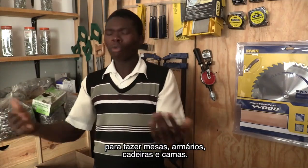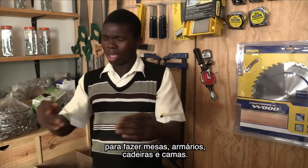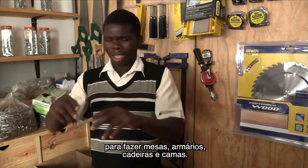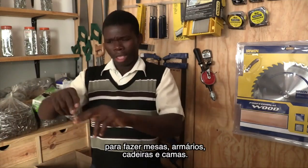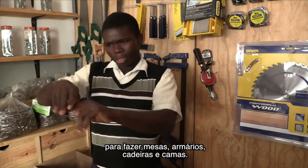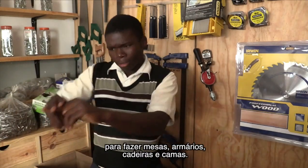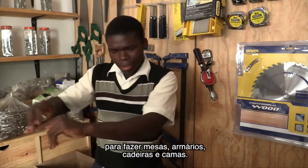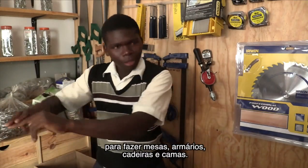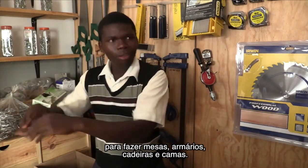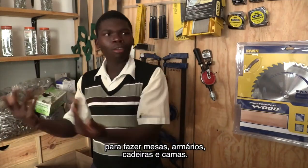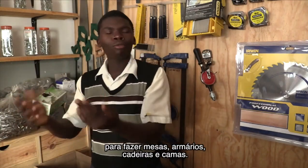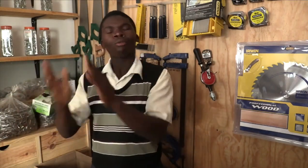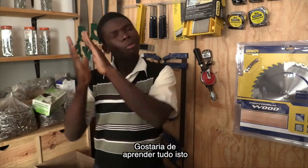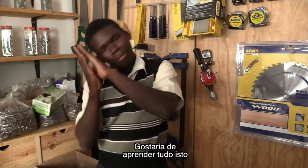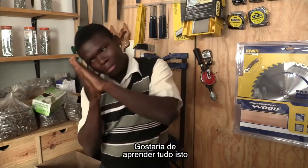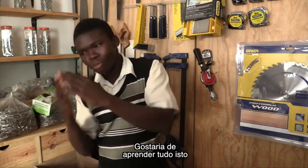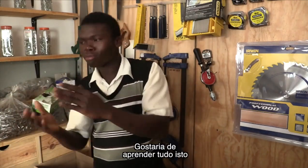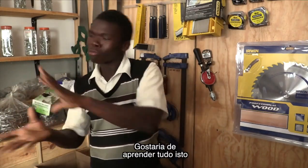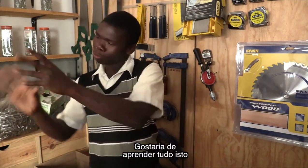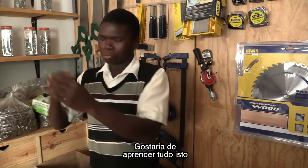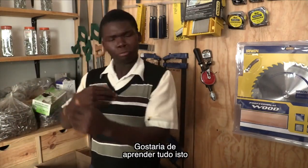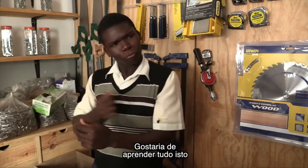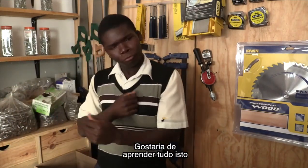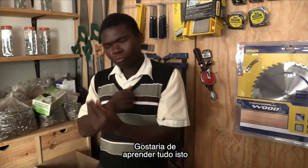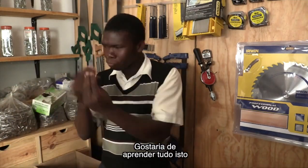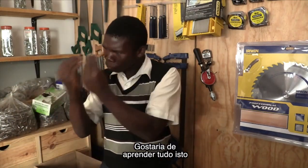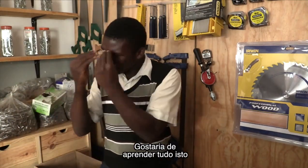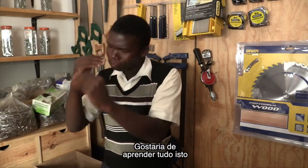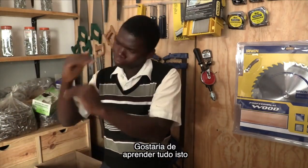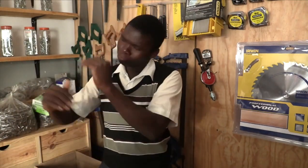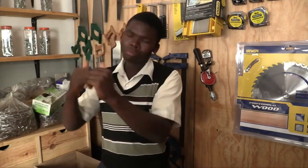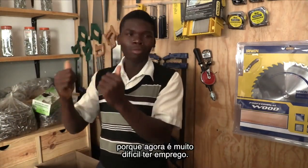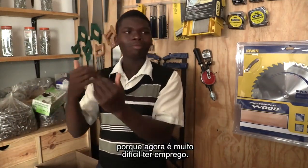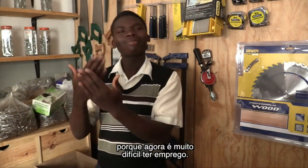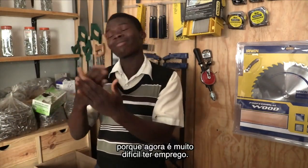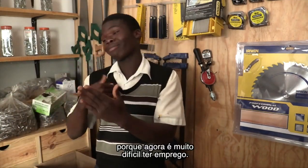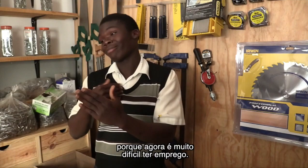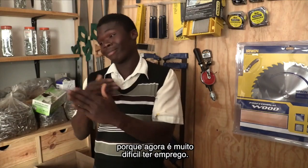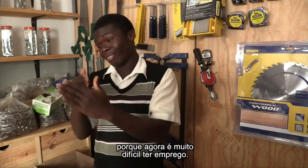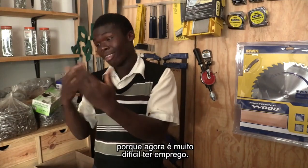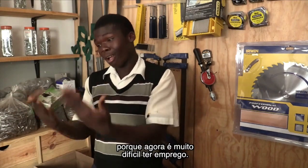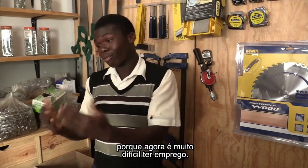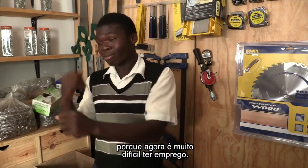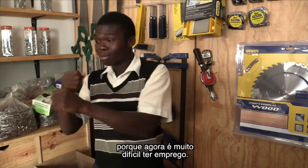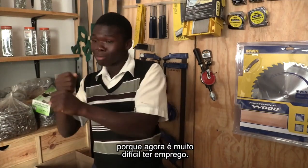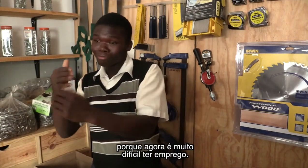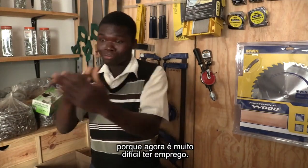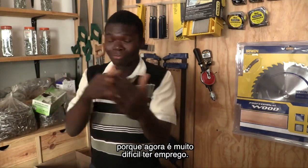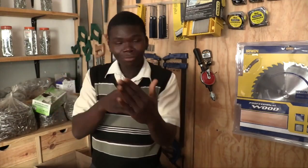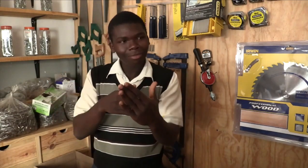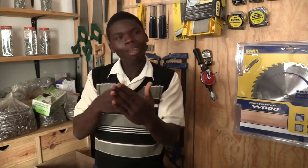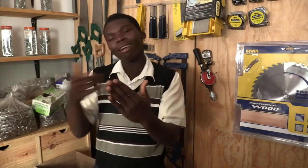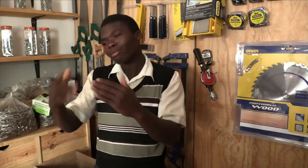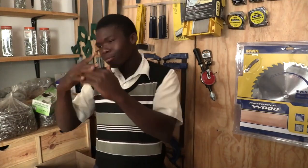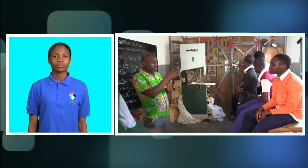cadeiras e camas Gostaria de aprender tudo isto Porque agora é muito difícil ter emprego